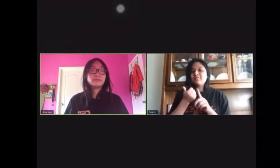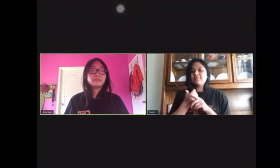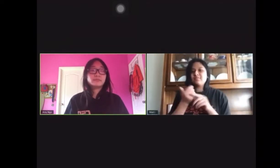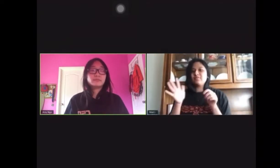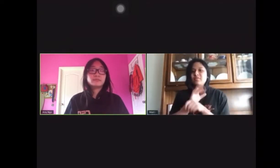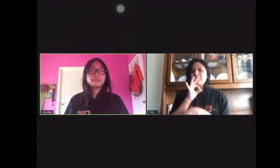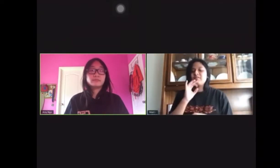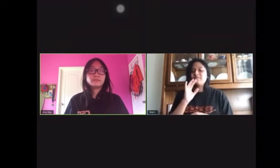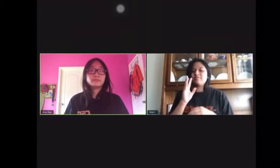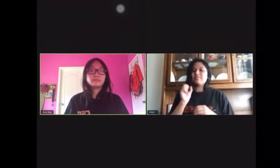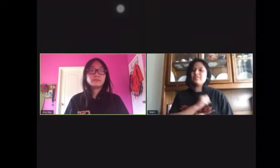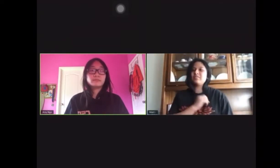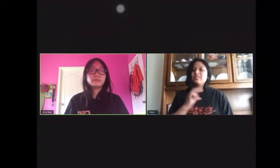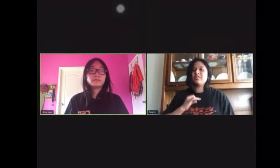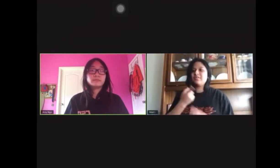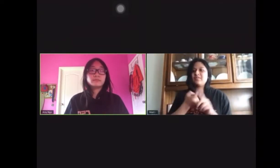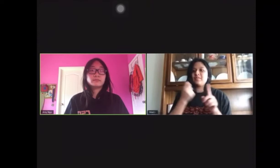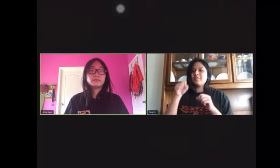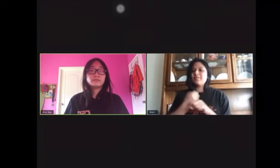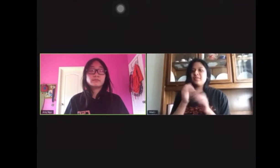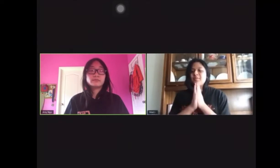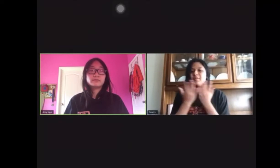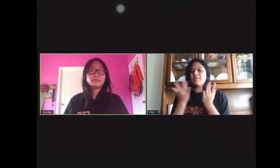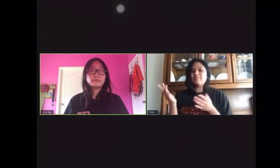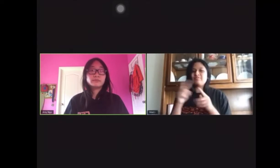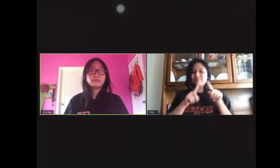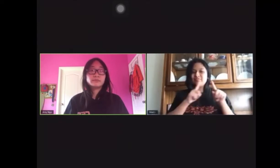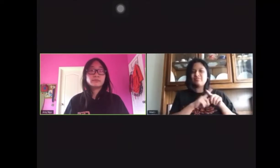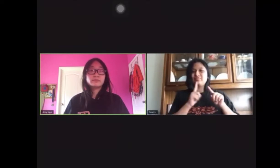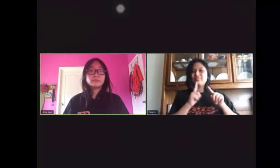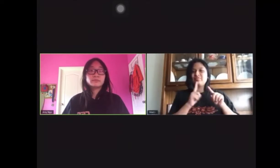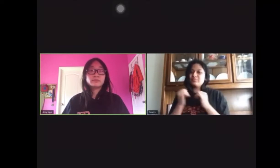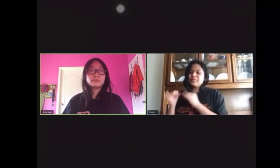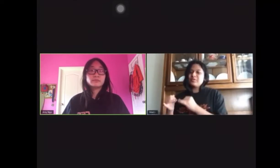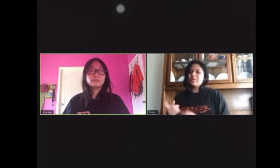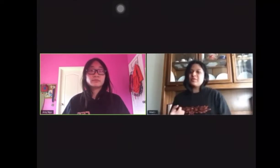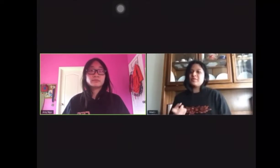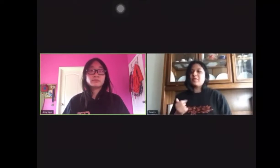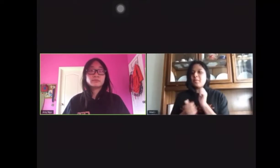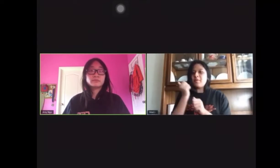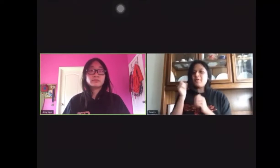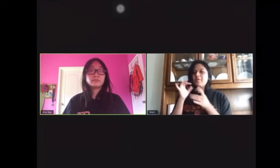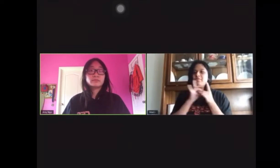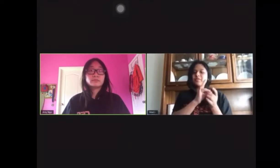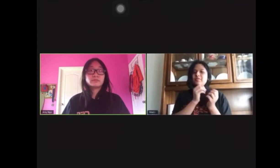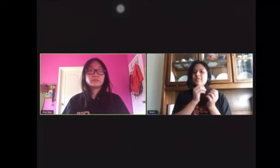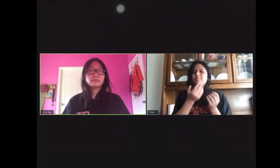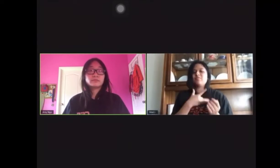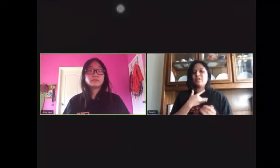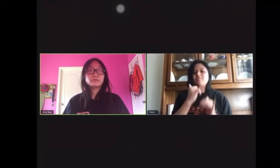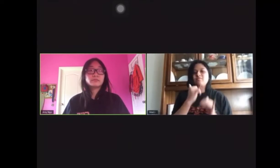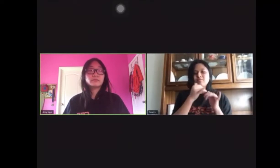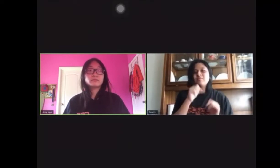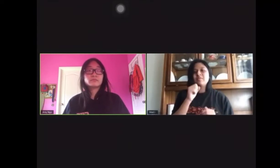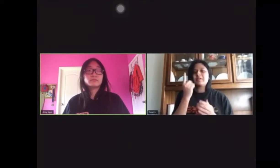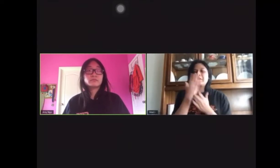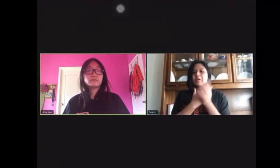miembro. ¡Algunos de estos memes son divertidísimos! ¡Veanlos